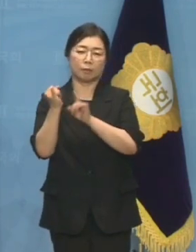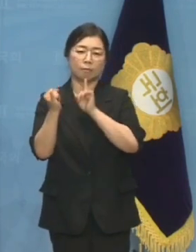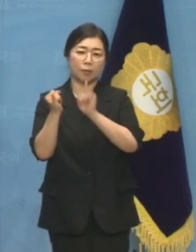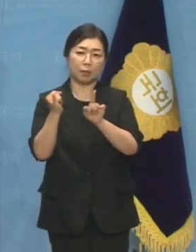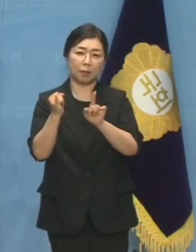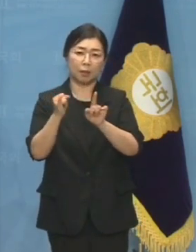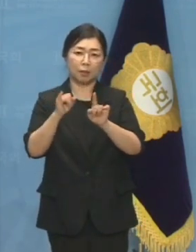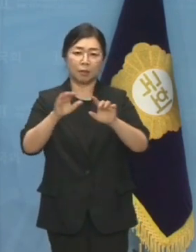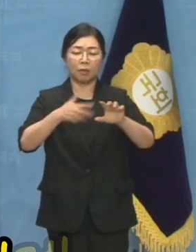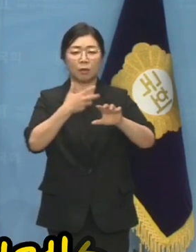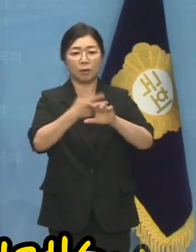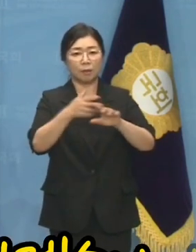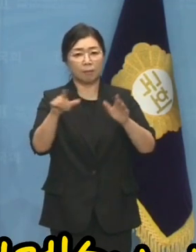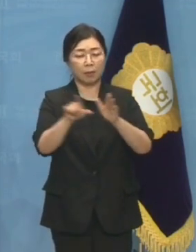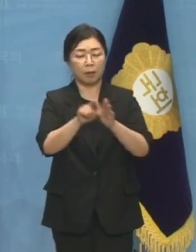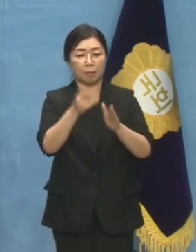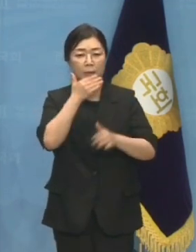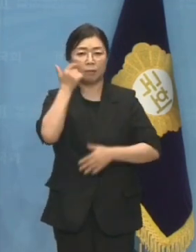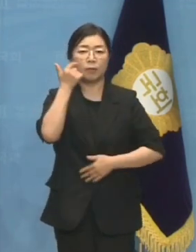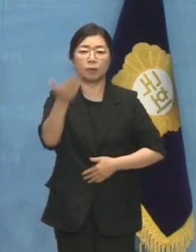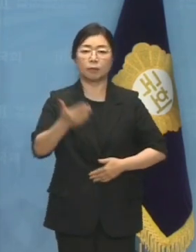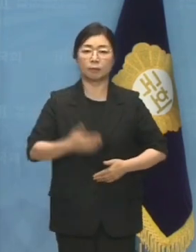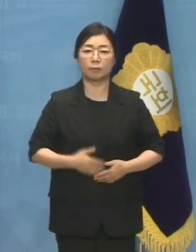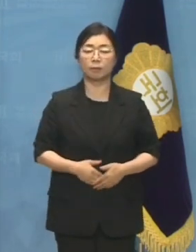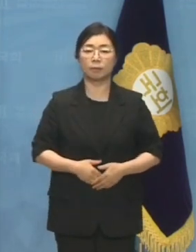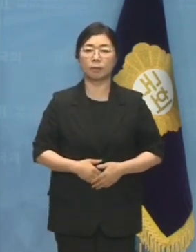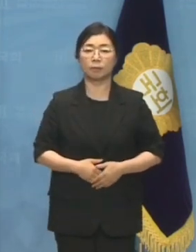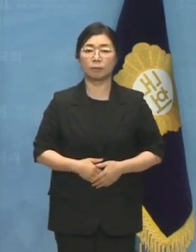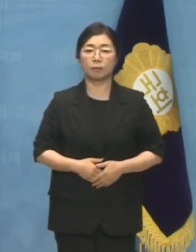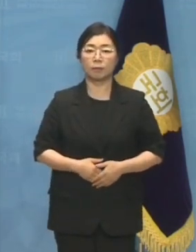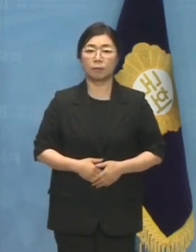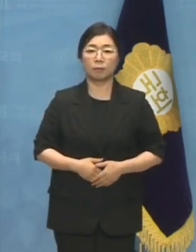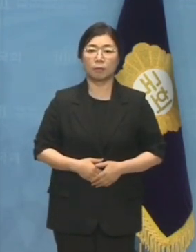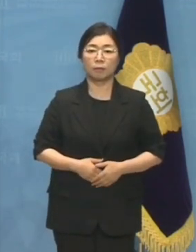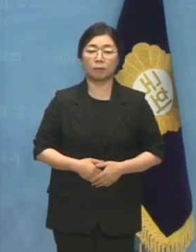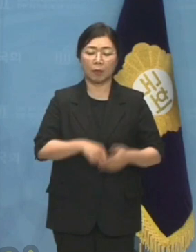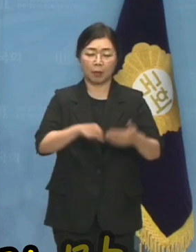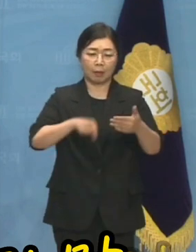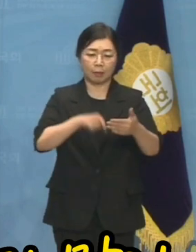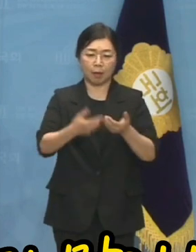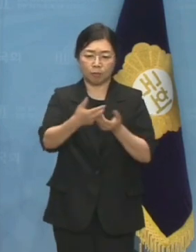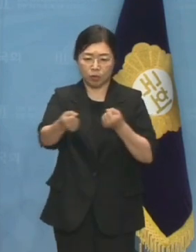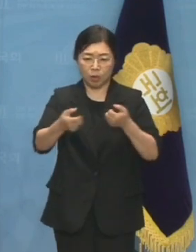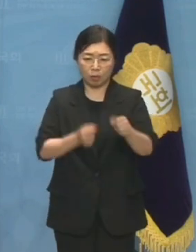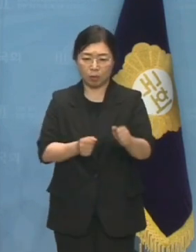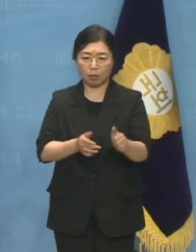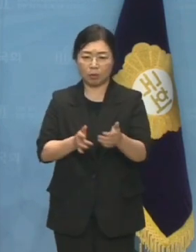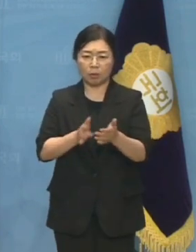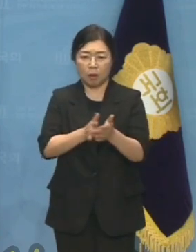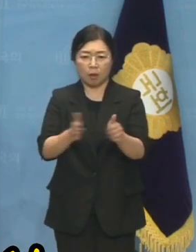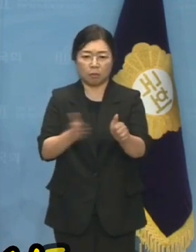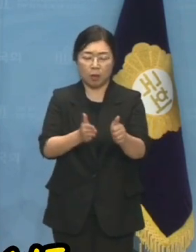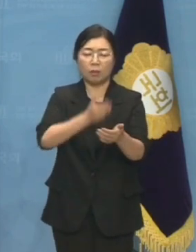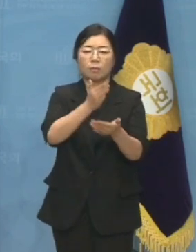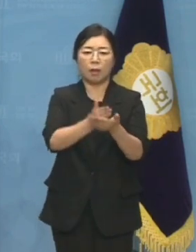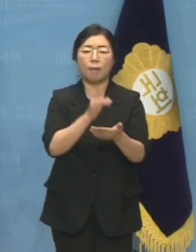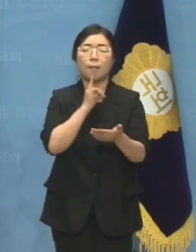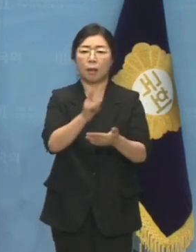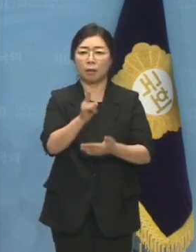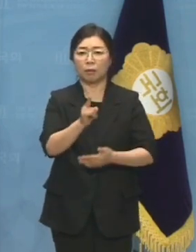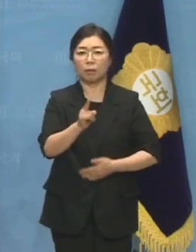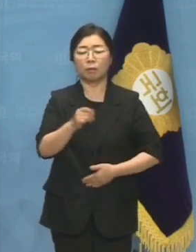믿을 사람이 누가 있겠습니까? 당내 분야를 조장하지 말라는 김 위원장의 일성도